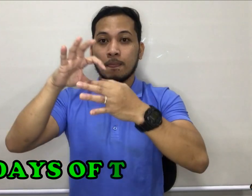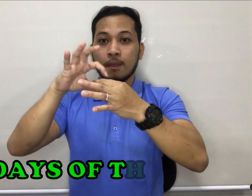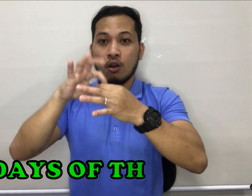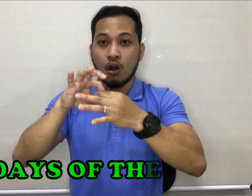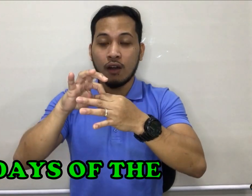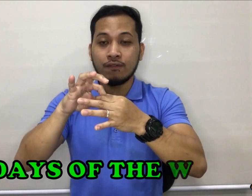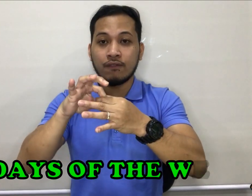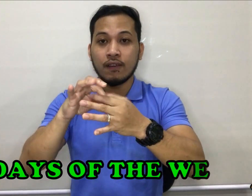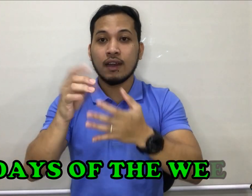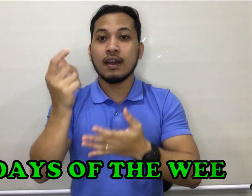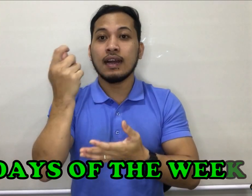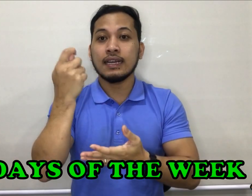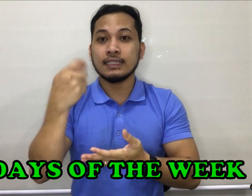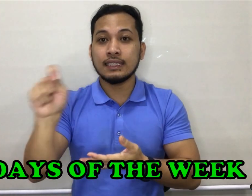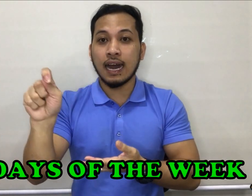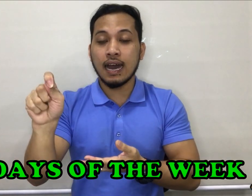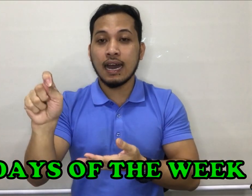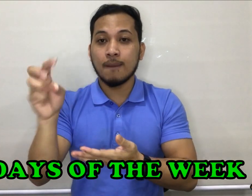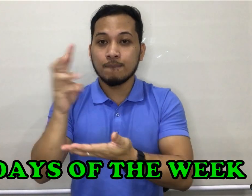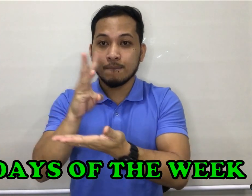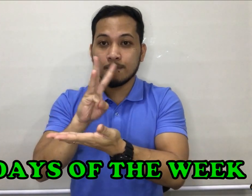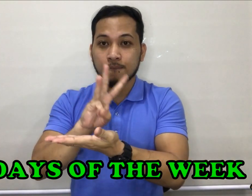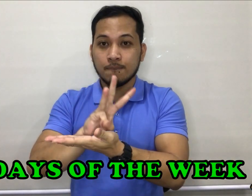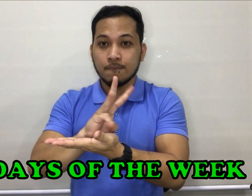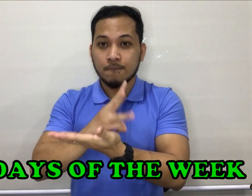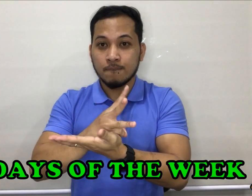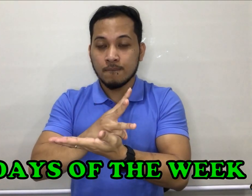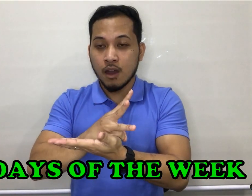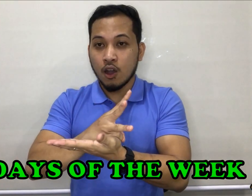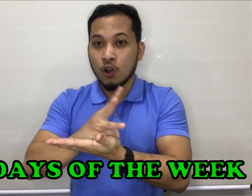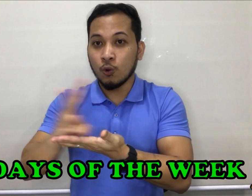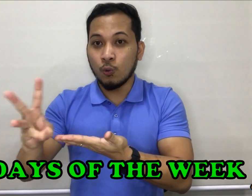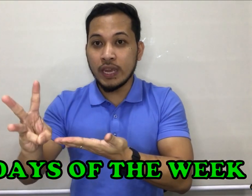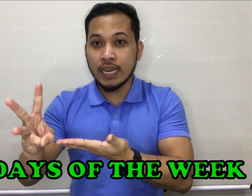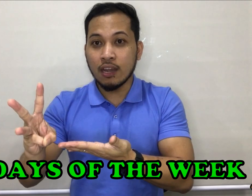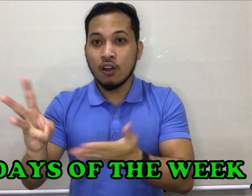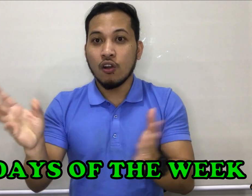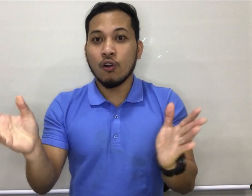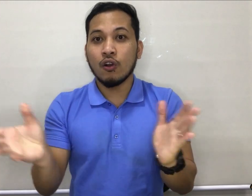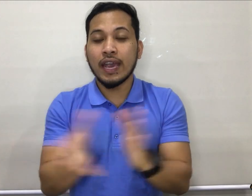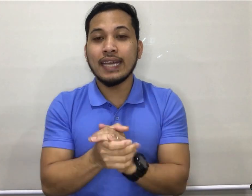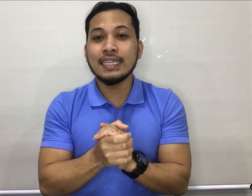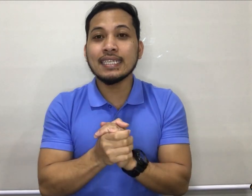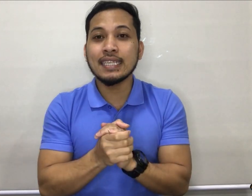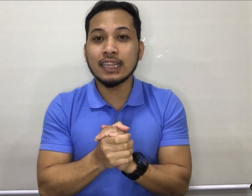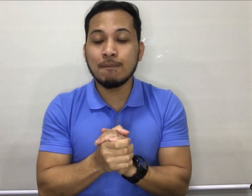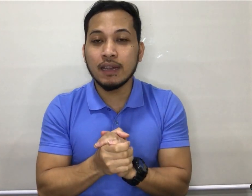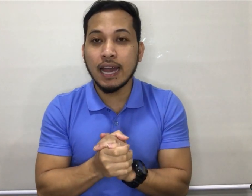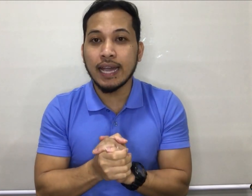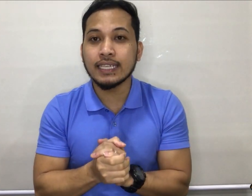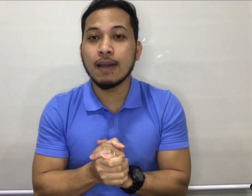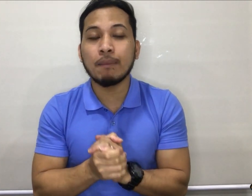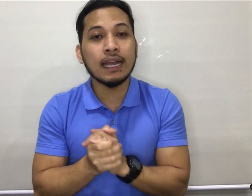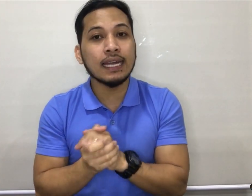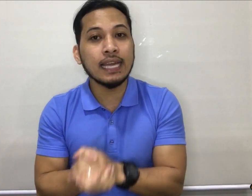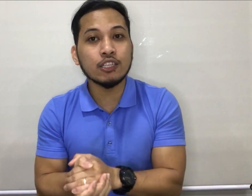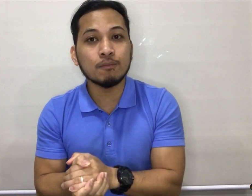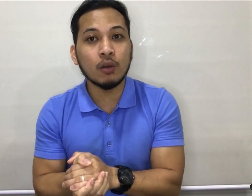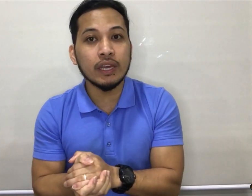Days of the week. Okay, this is the tip guys. Kapag ka days of the